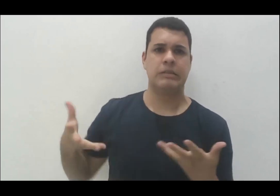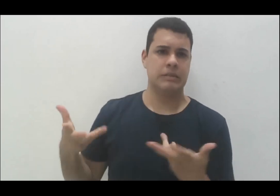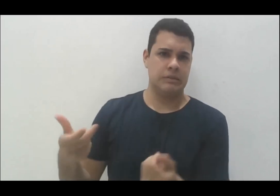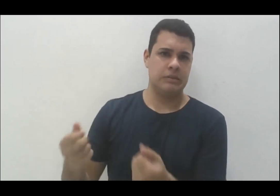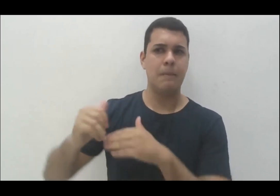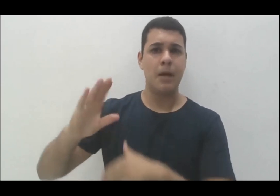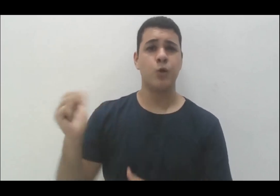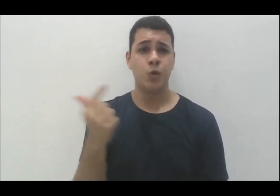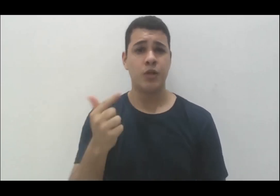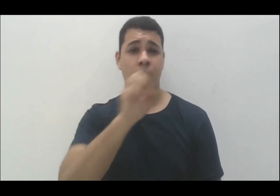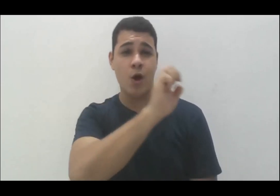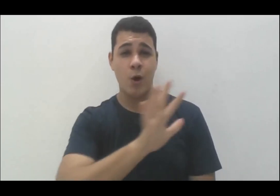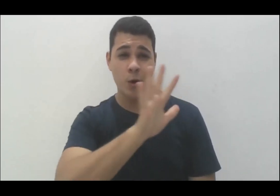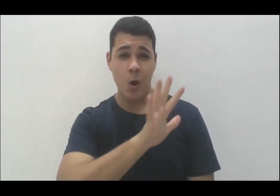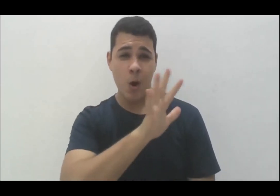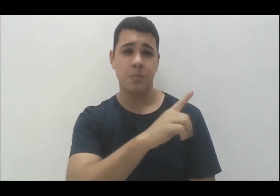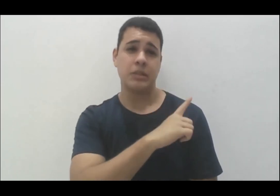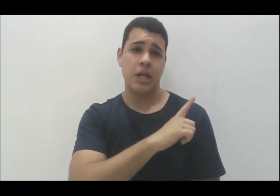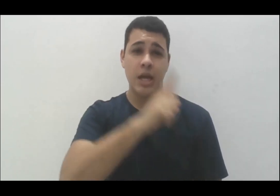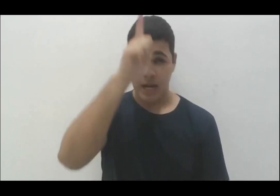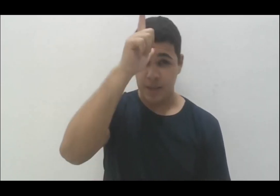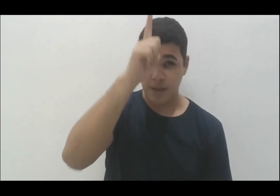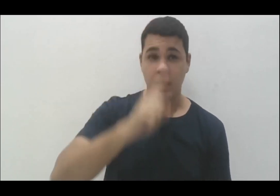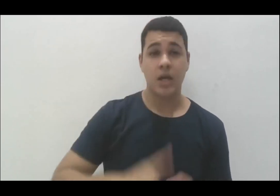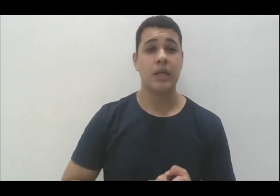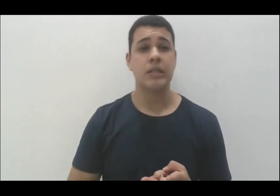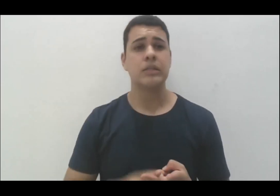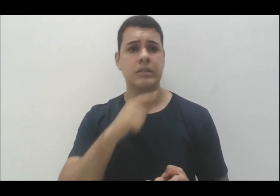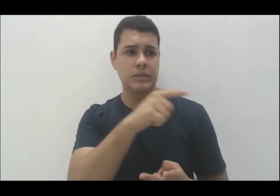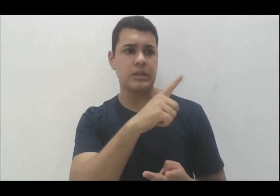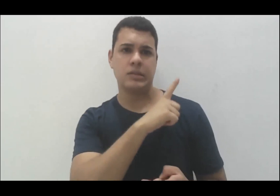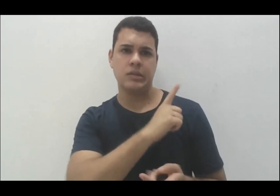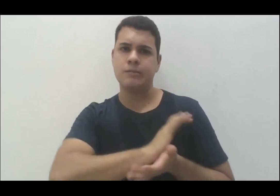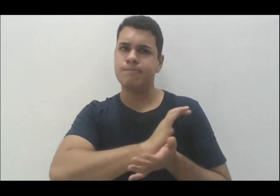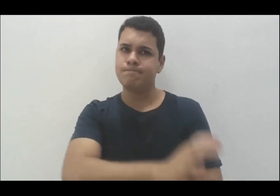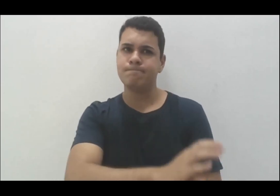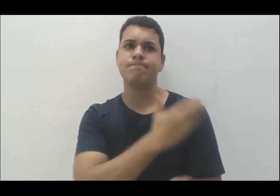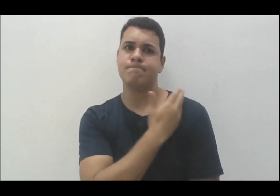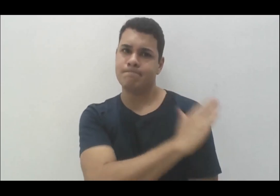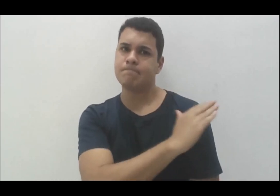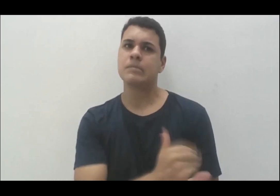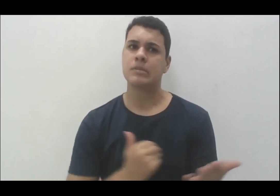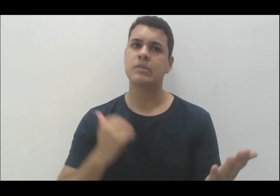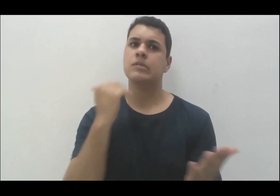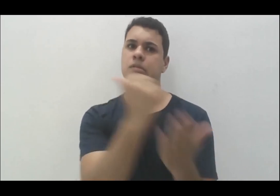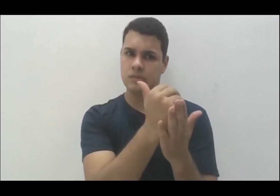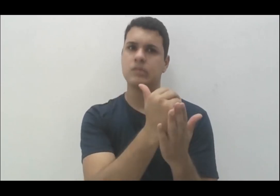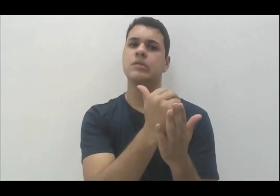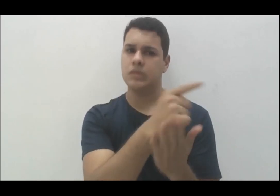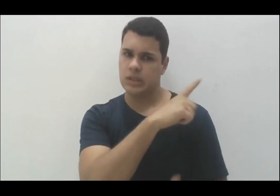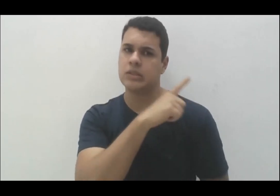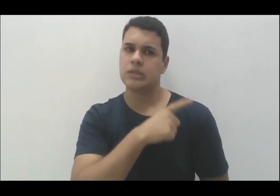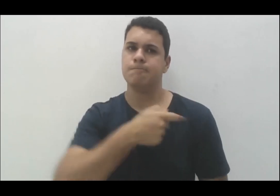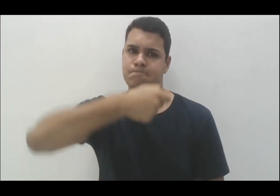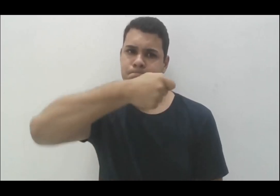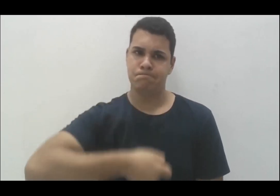nesse sentido, sobretudo a Alemanha, que é um sistema bastante excludente e meritocrático, mas eles têm